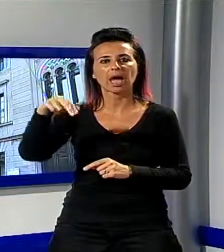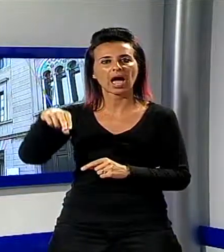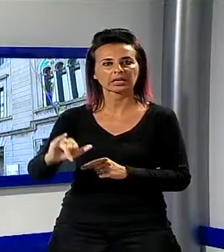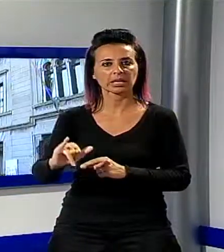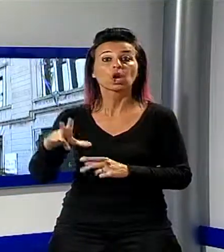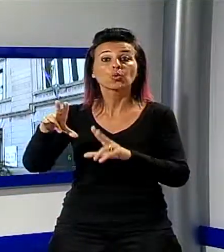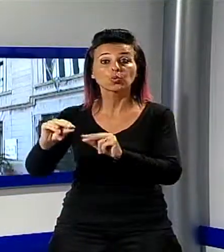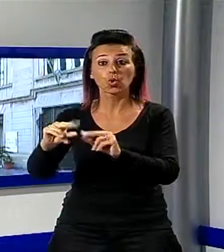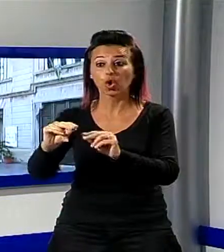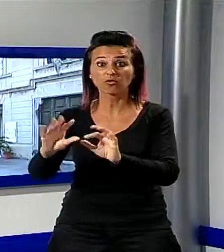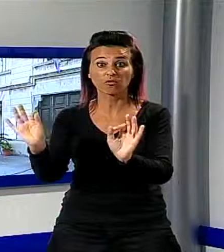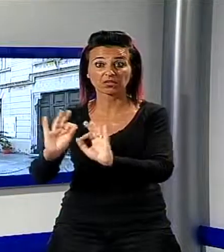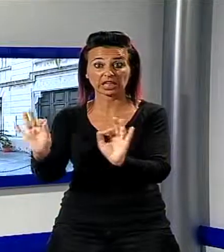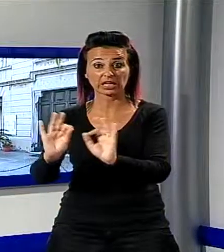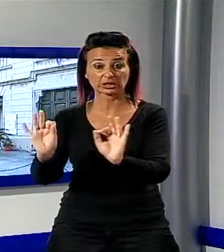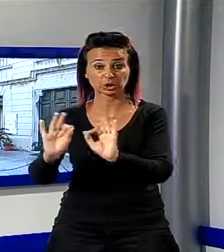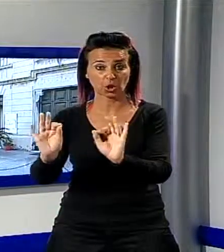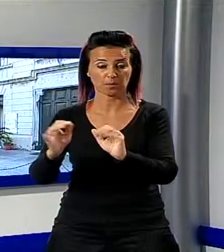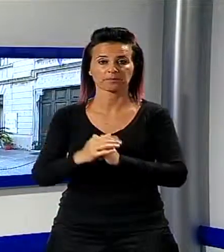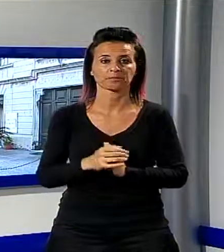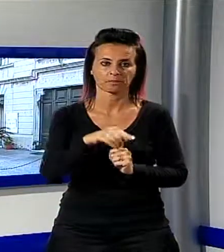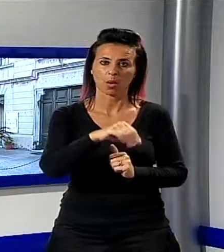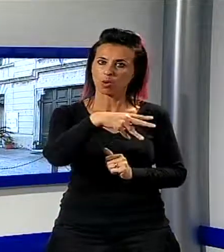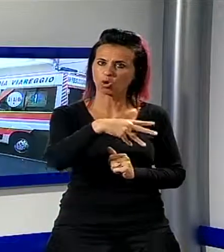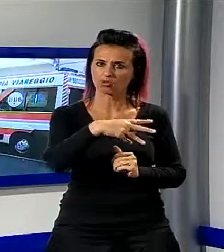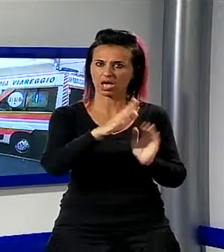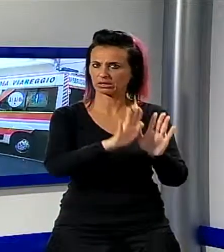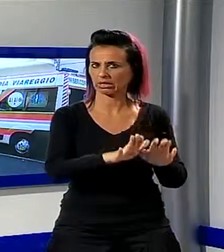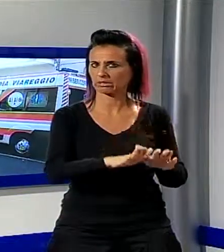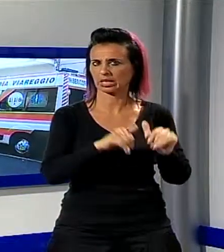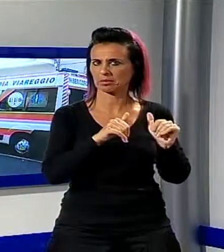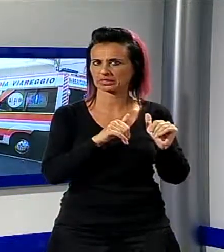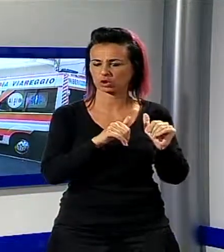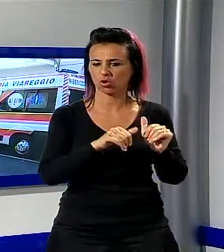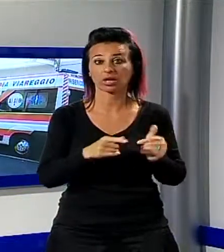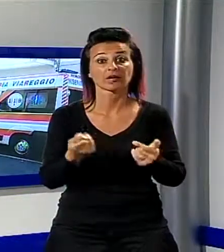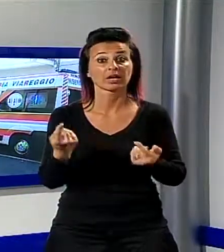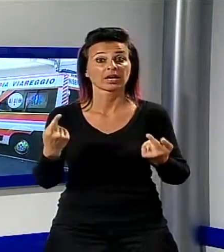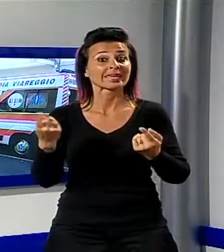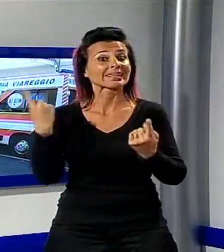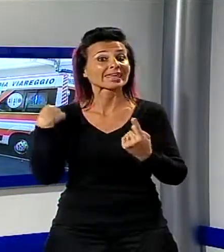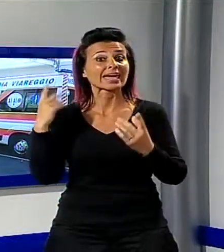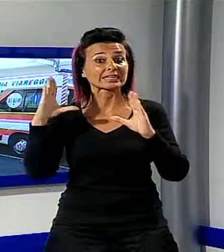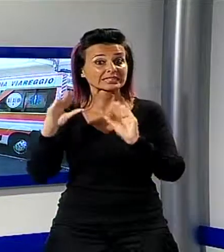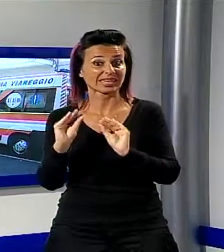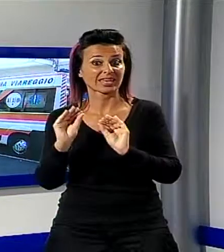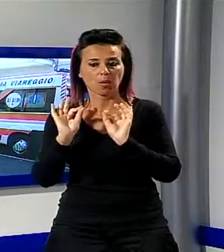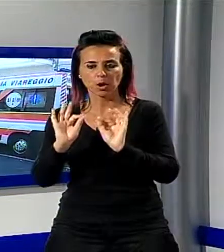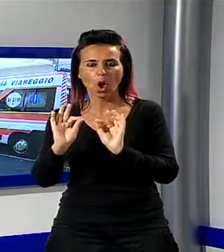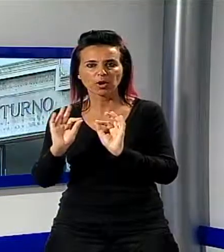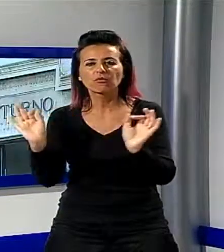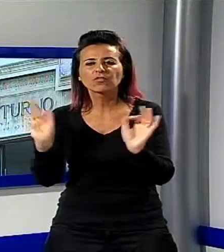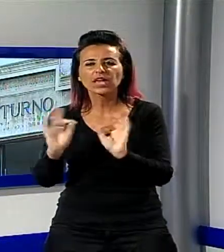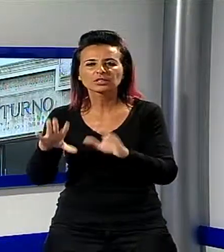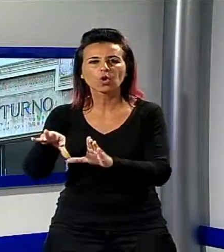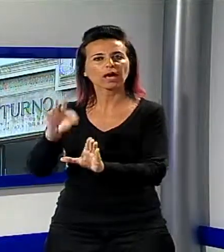presidente della misericordia di Viereggio dopo le dimissioni di Roberto Monciatti. Da ieri sera, la confraternita di Via Cavallotti ha un nuovo presidente